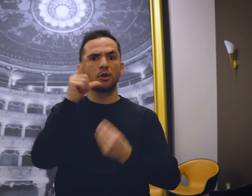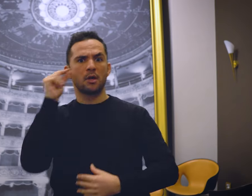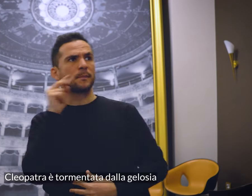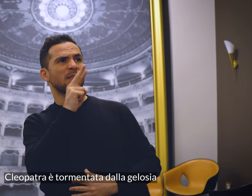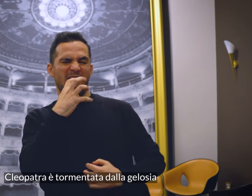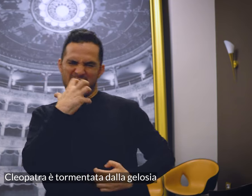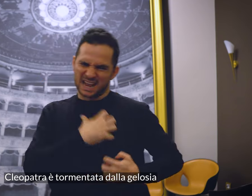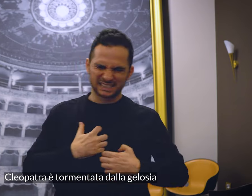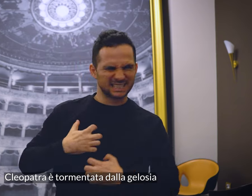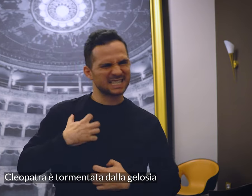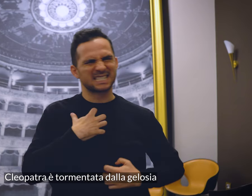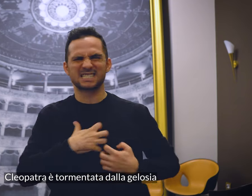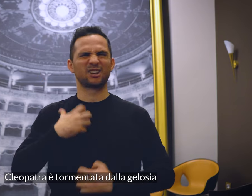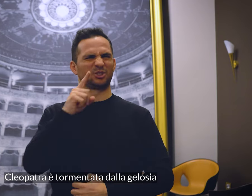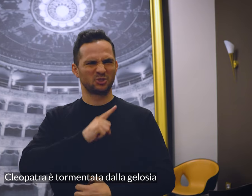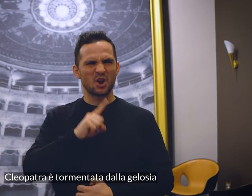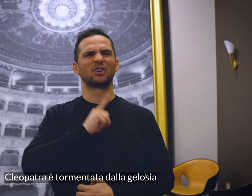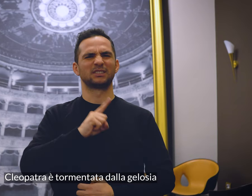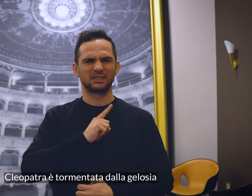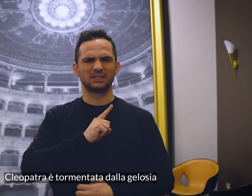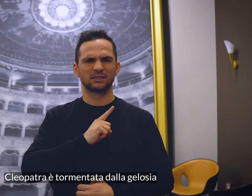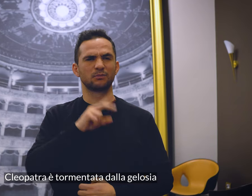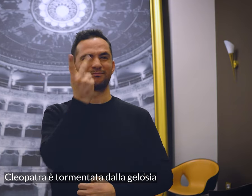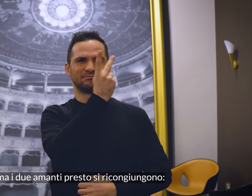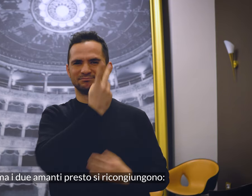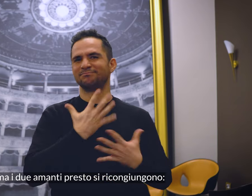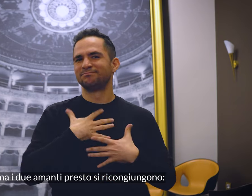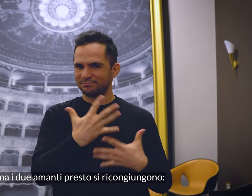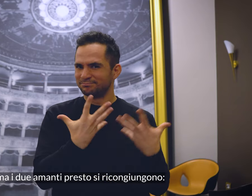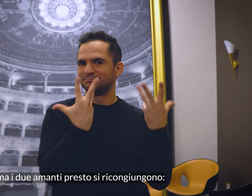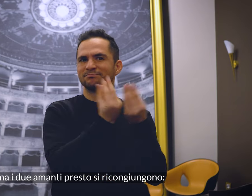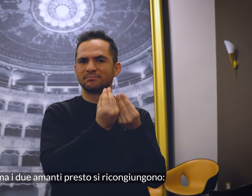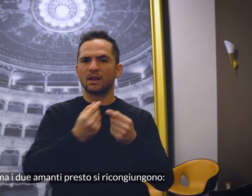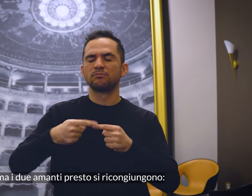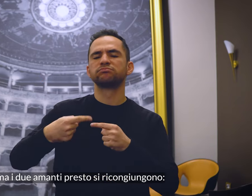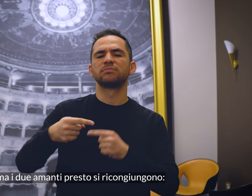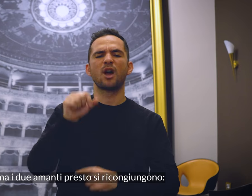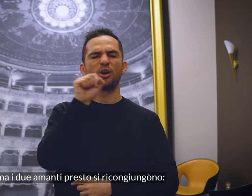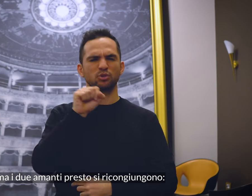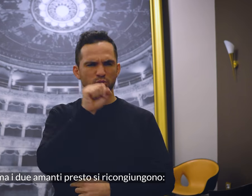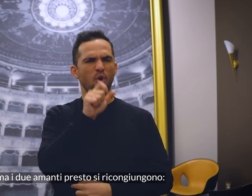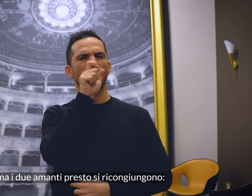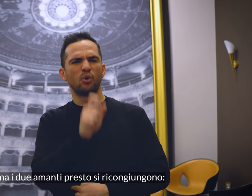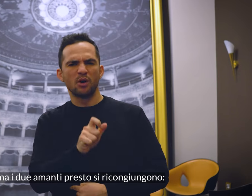Cleopatra è tormentata dalla gelosia, ma i due amanti presto si ricongiungono.